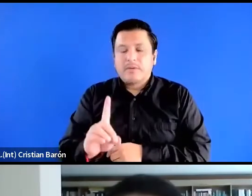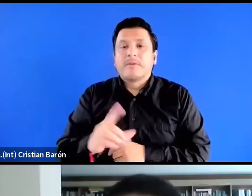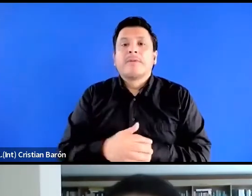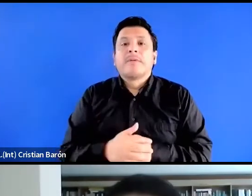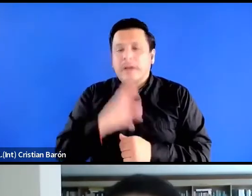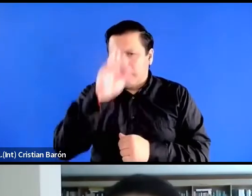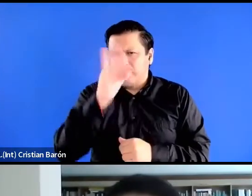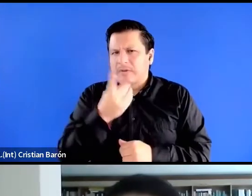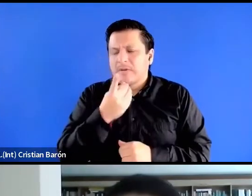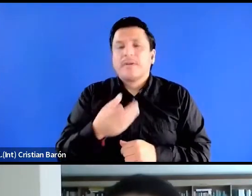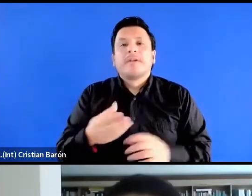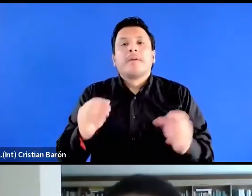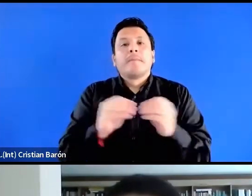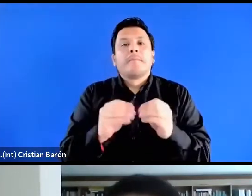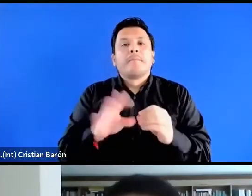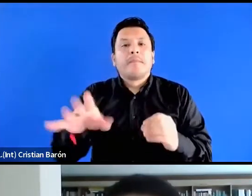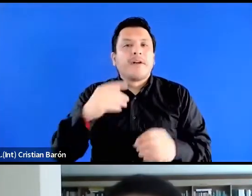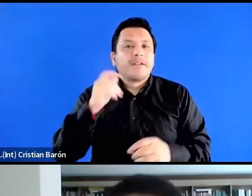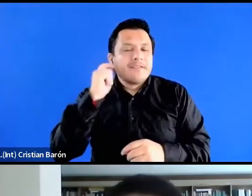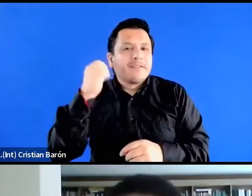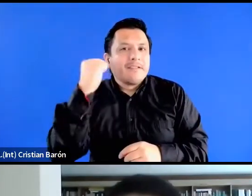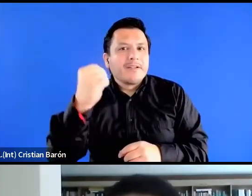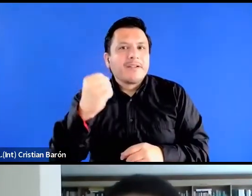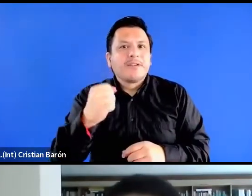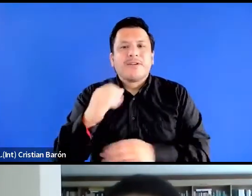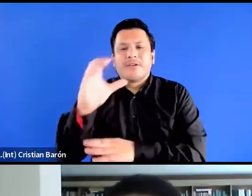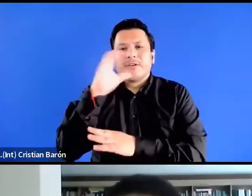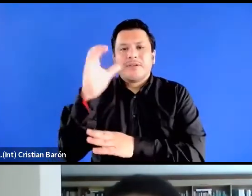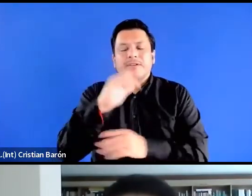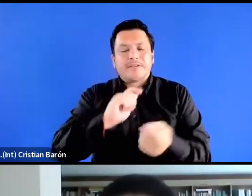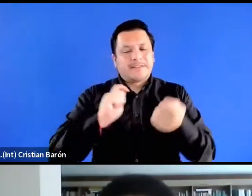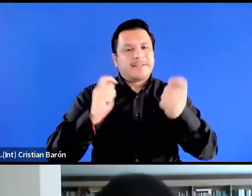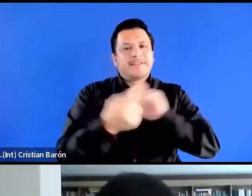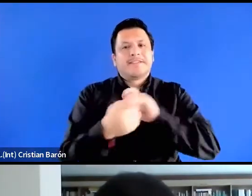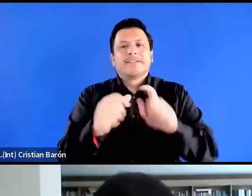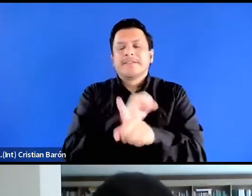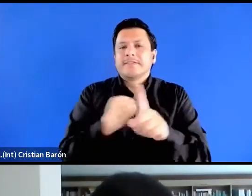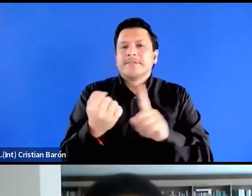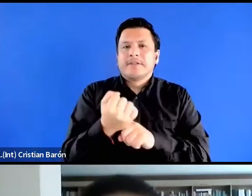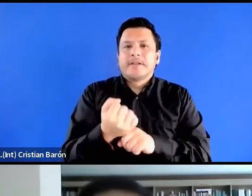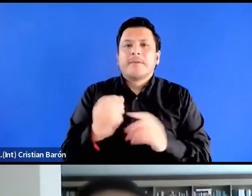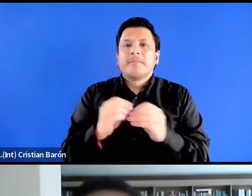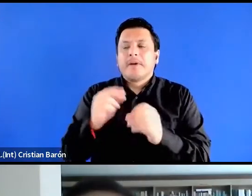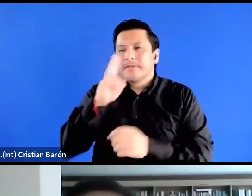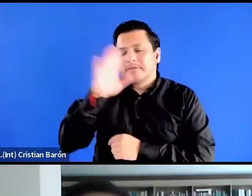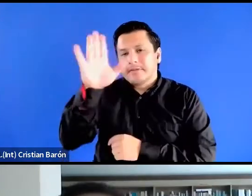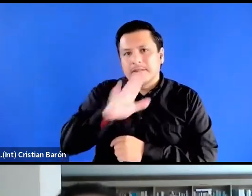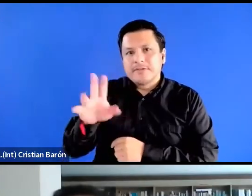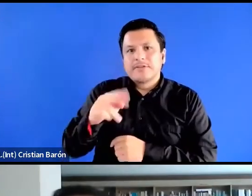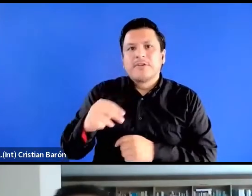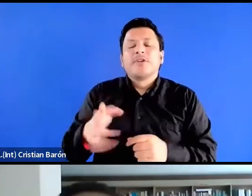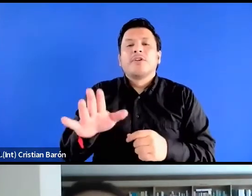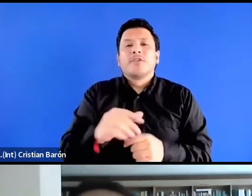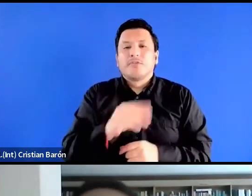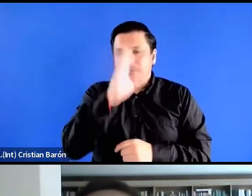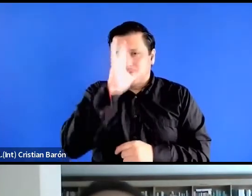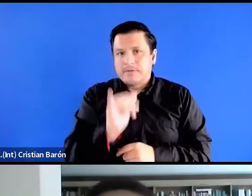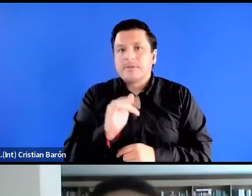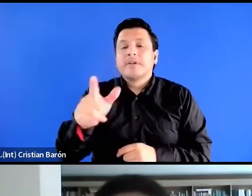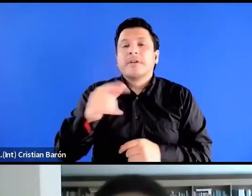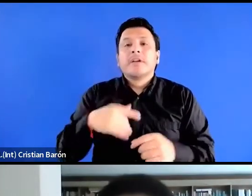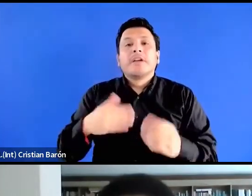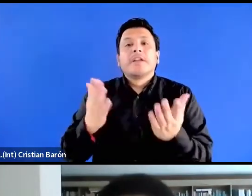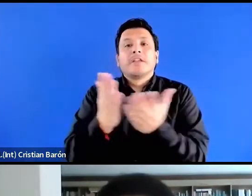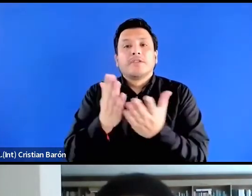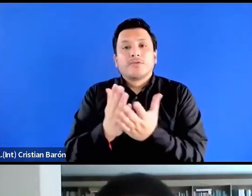Feminismos decoloniales y transformación social, y La nación heterosexual, análisis del discurso jurídico y